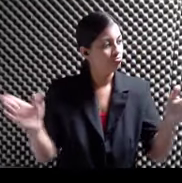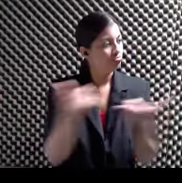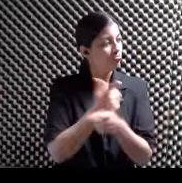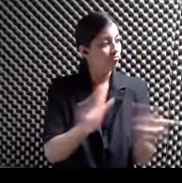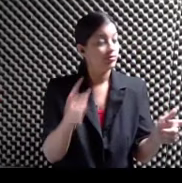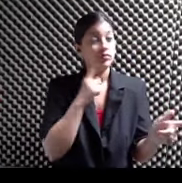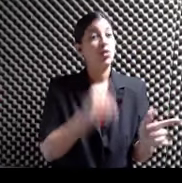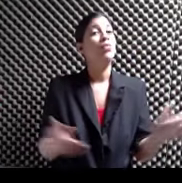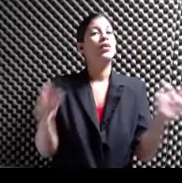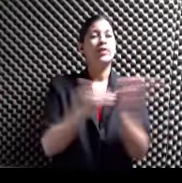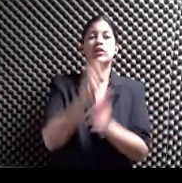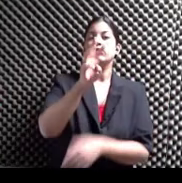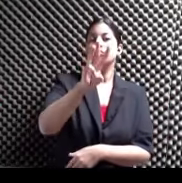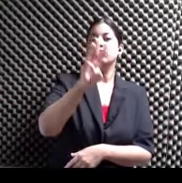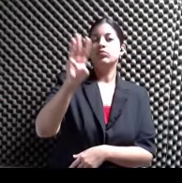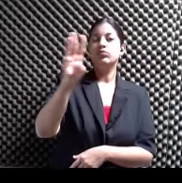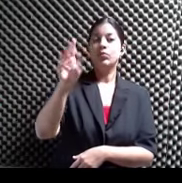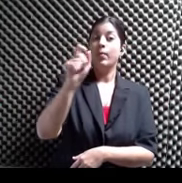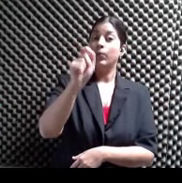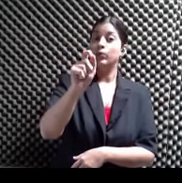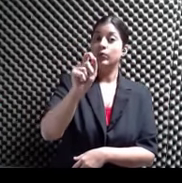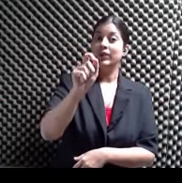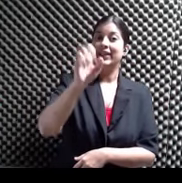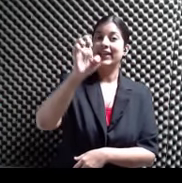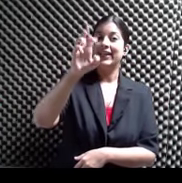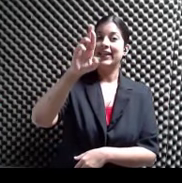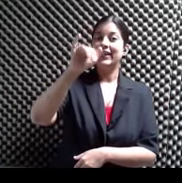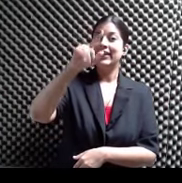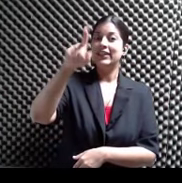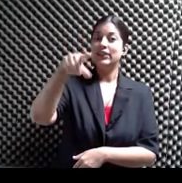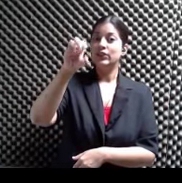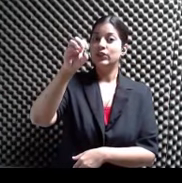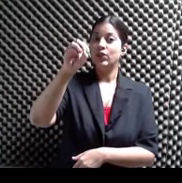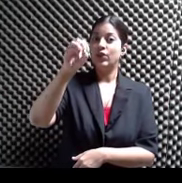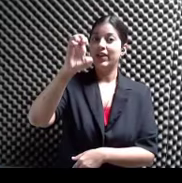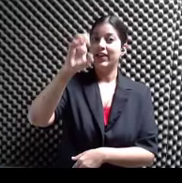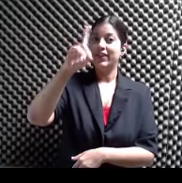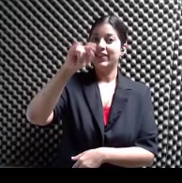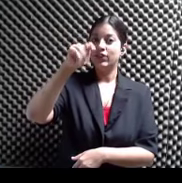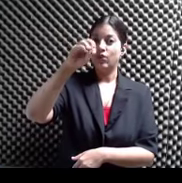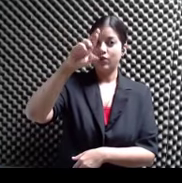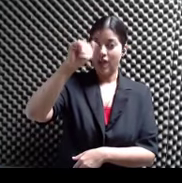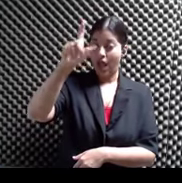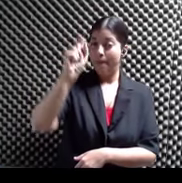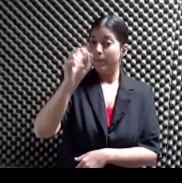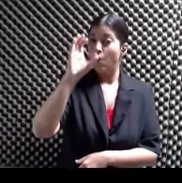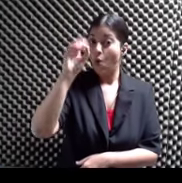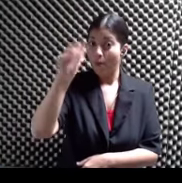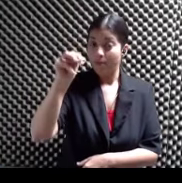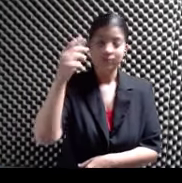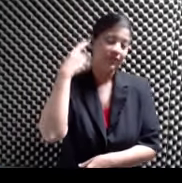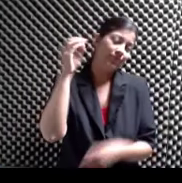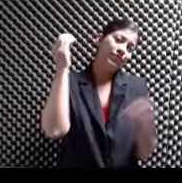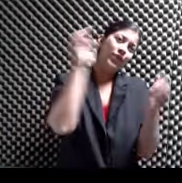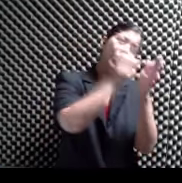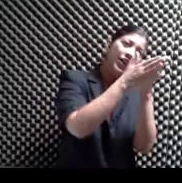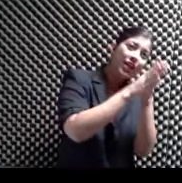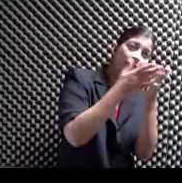repito www.erizoeditorial.com Para que sepan Más información De los libros De las autoras Y también